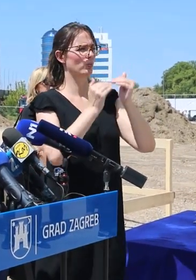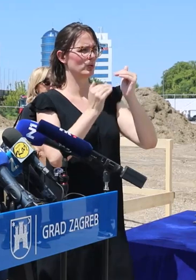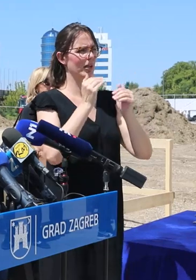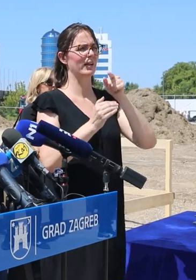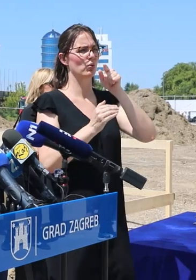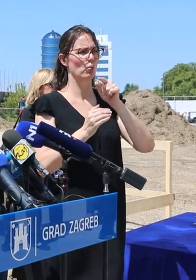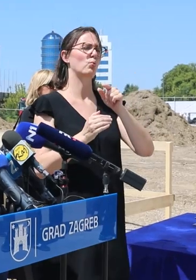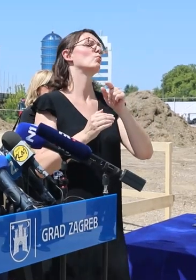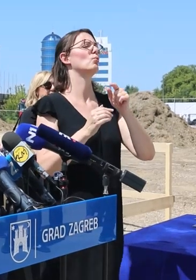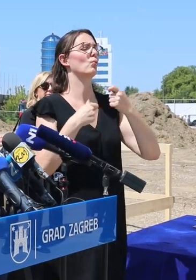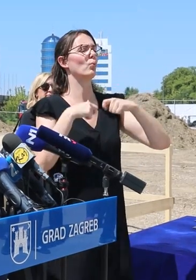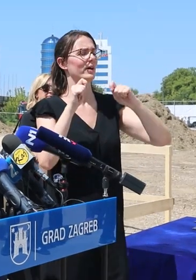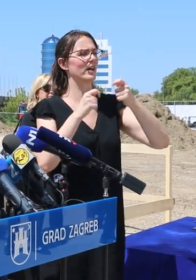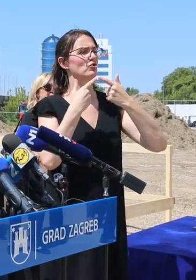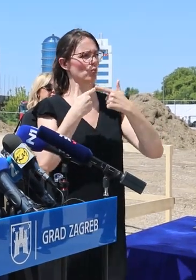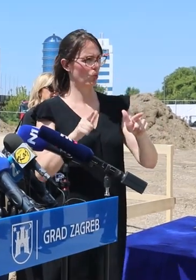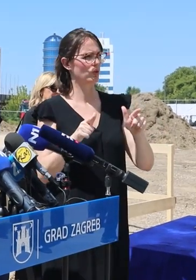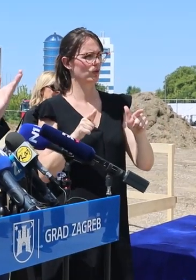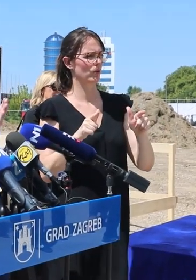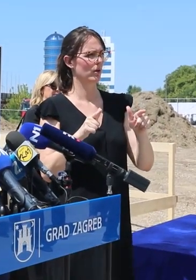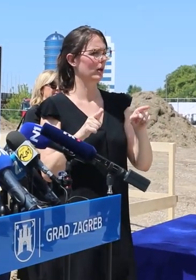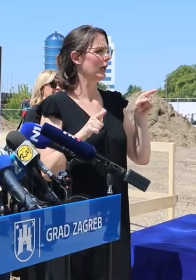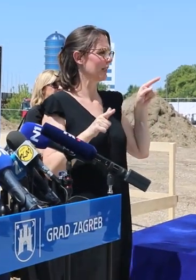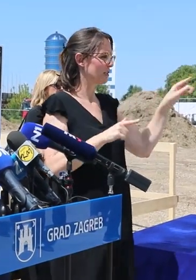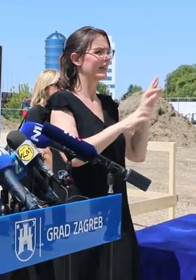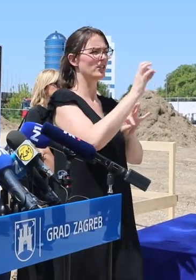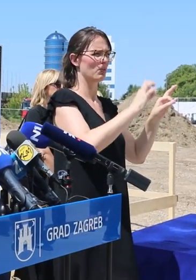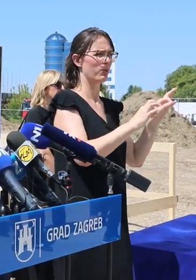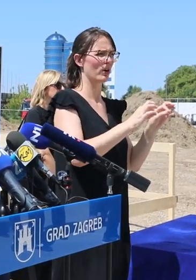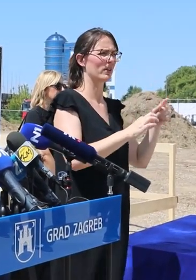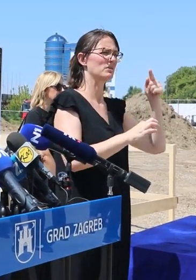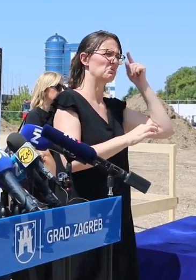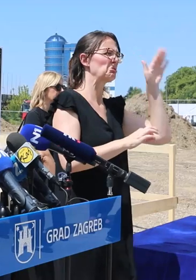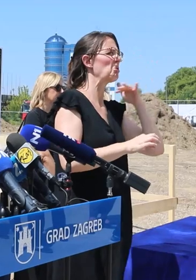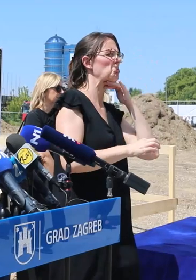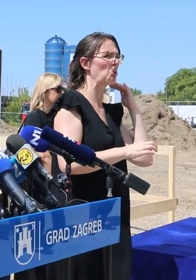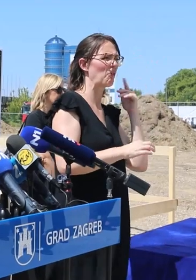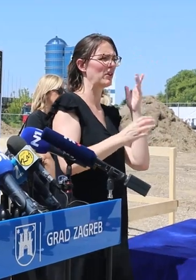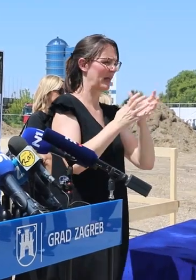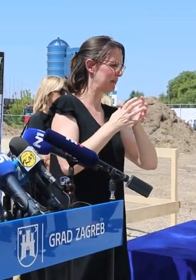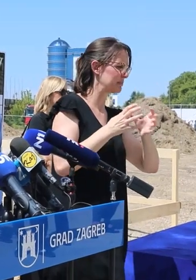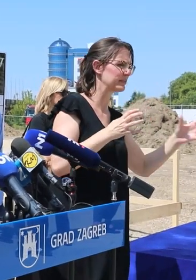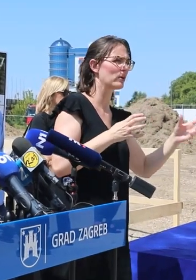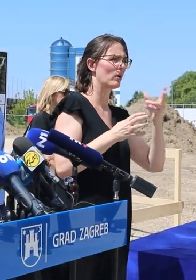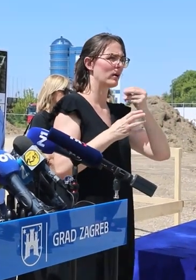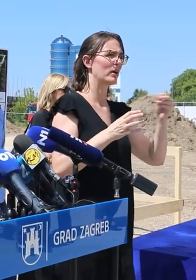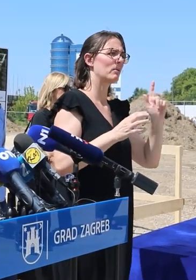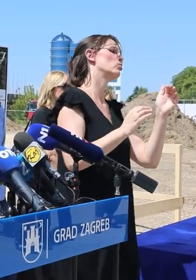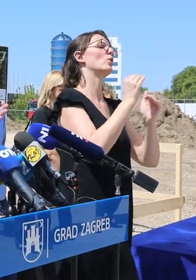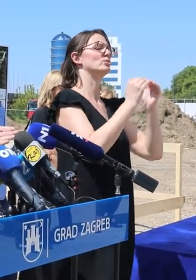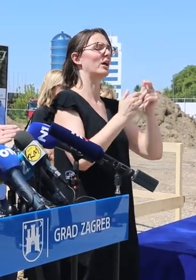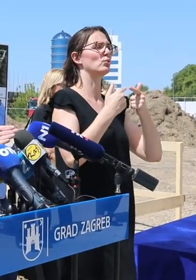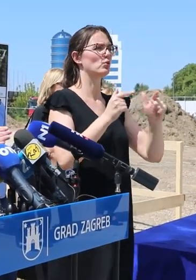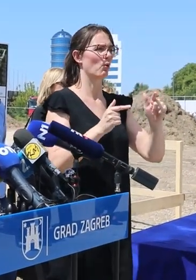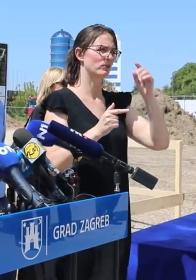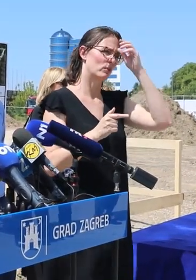građansku dozvodnju. Iako se radi o primjemenom projekta otpinjavanja, tadašnji projektant je smatrao da je dovoljno da trajno otpinjavanje pude uskladiti sa građanskom, ali da ne